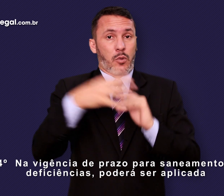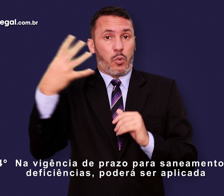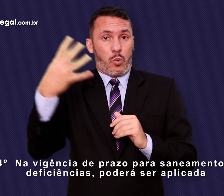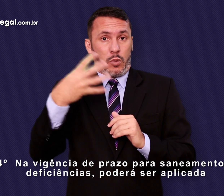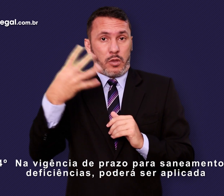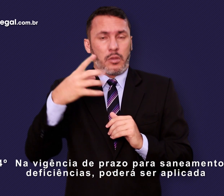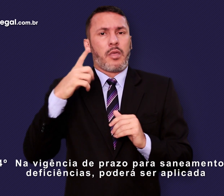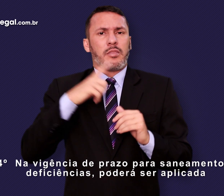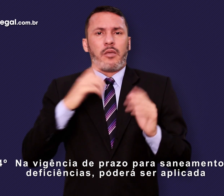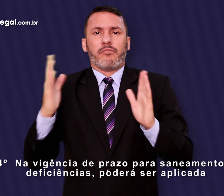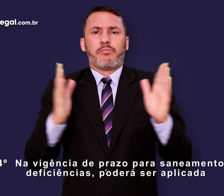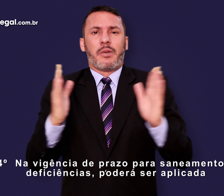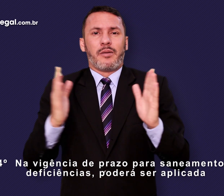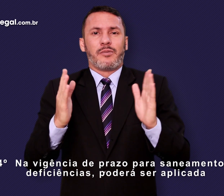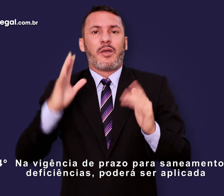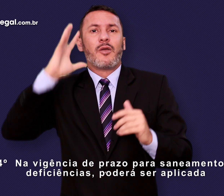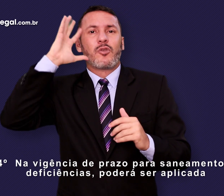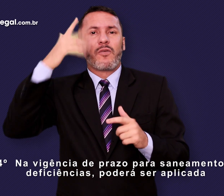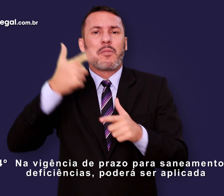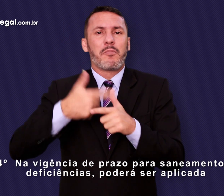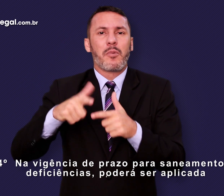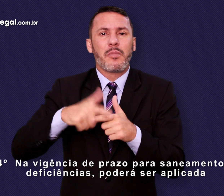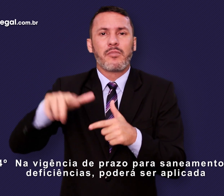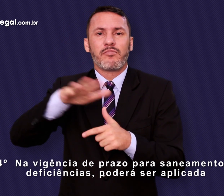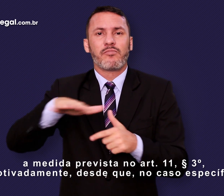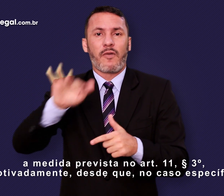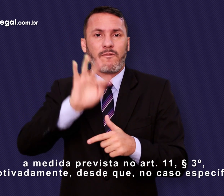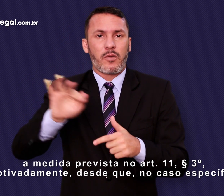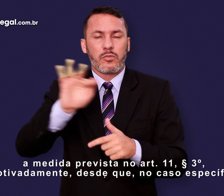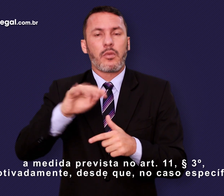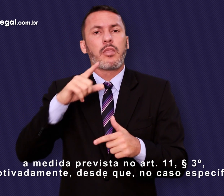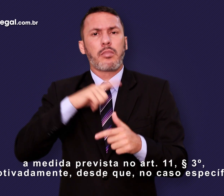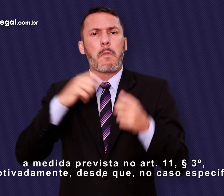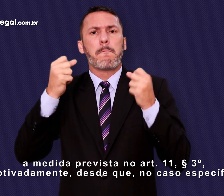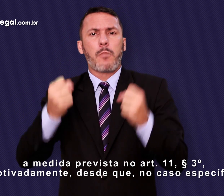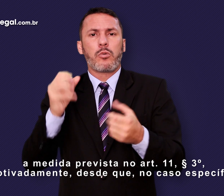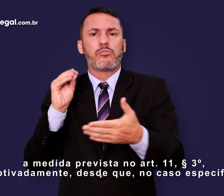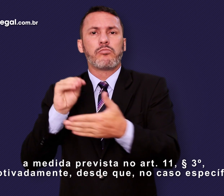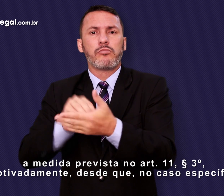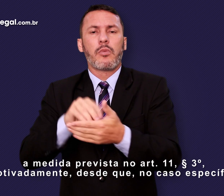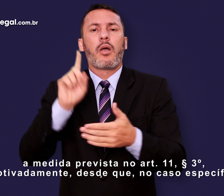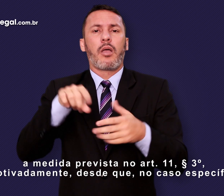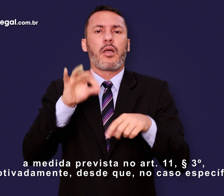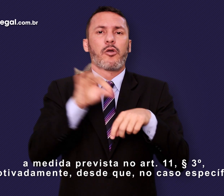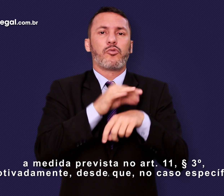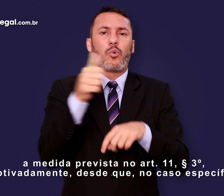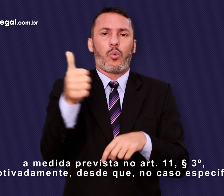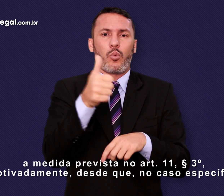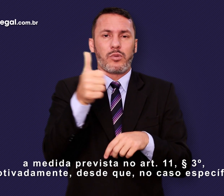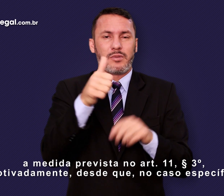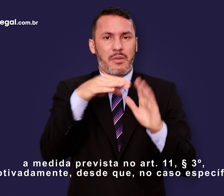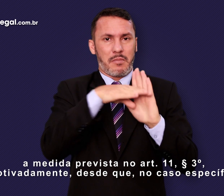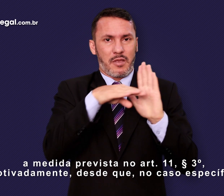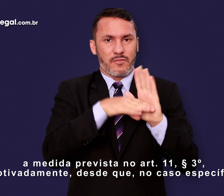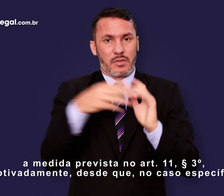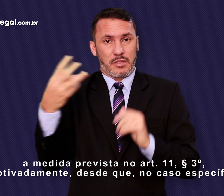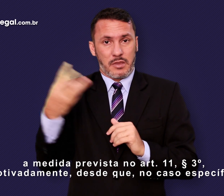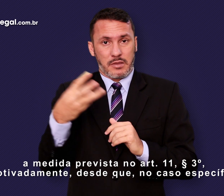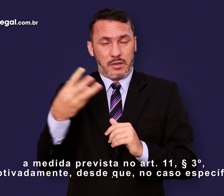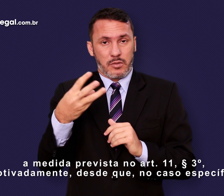para saneamento de deficiências, poderá ser aplicada a medida prevista no artigo 11, parágrafo 3º, motivadamente, desde